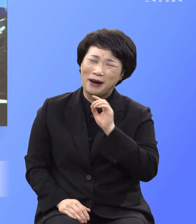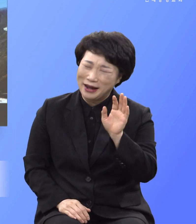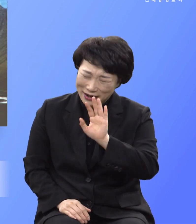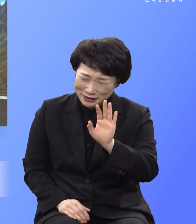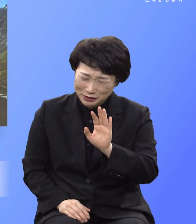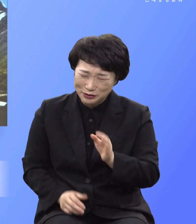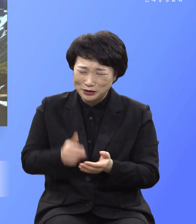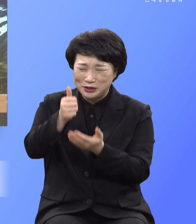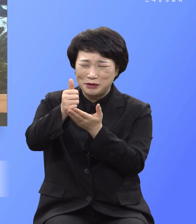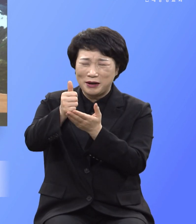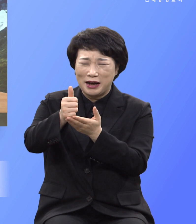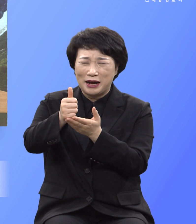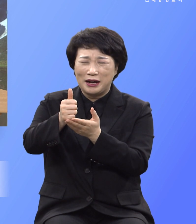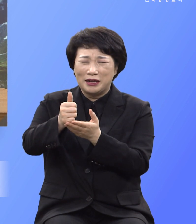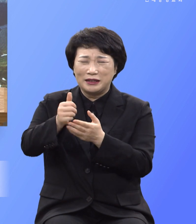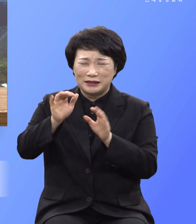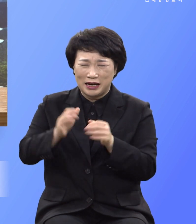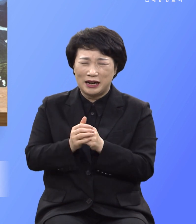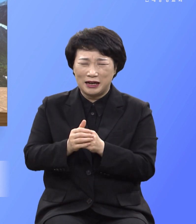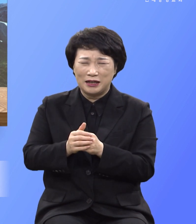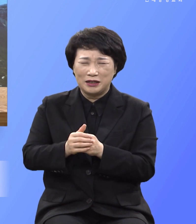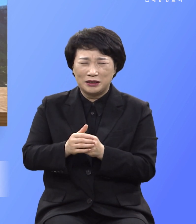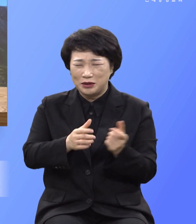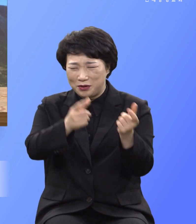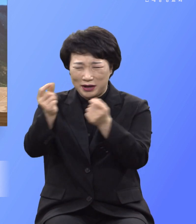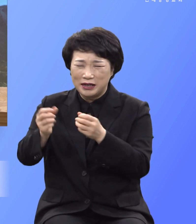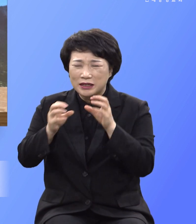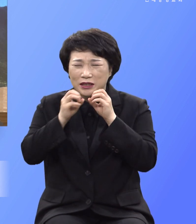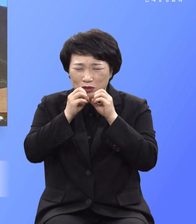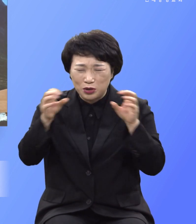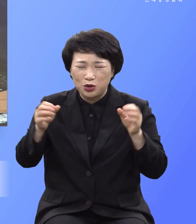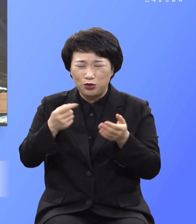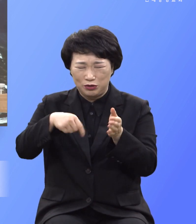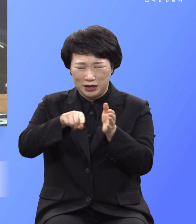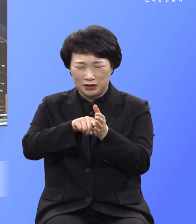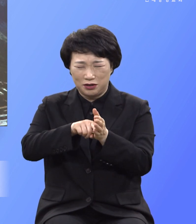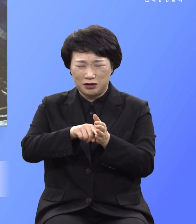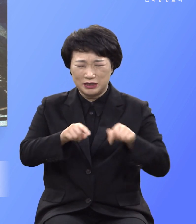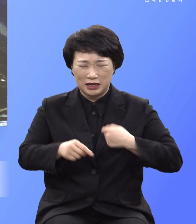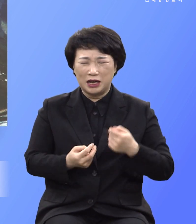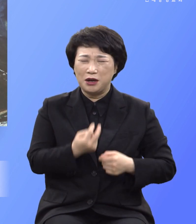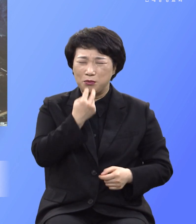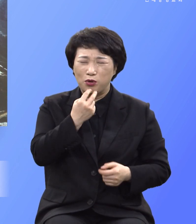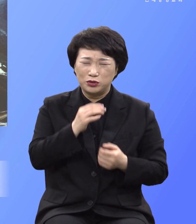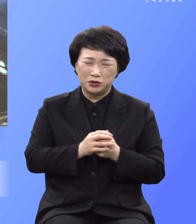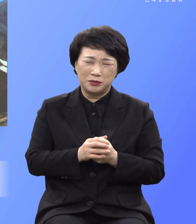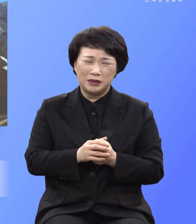아니라 나와 똑같이 전도를 위해서 자기 목숨을 내놓고